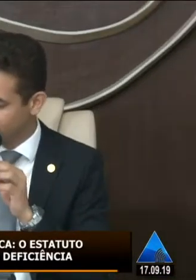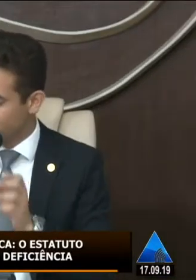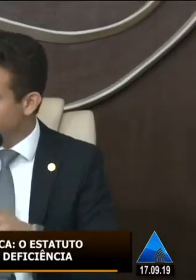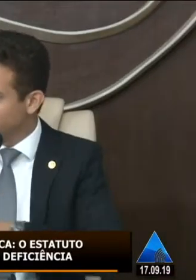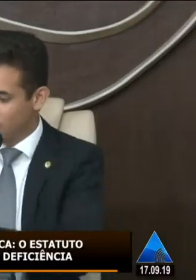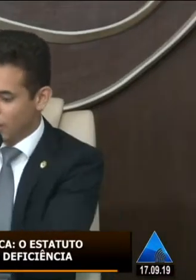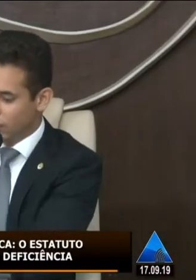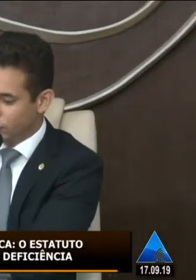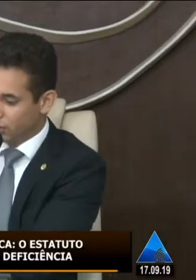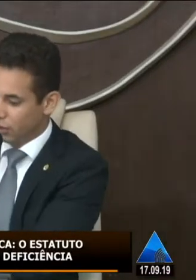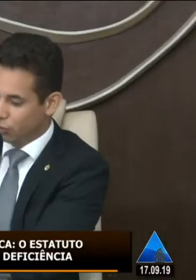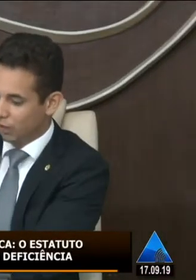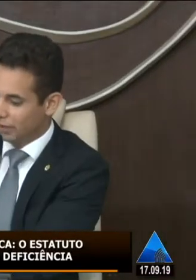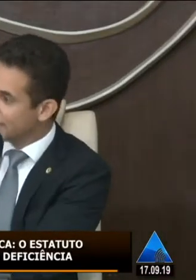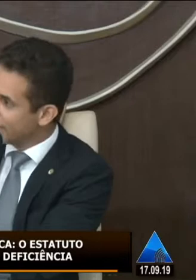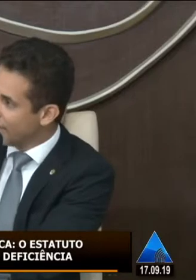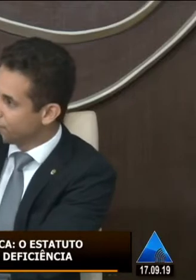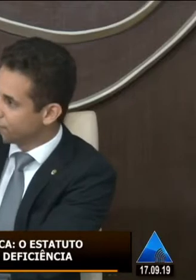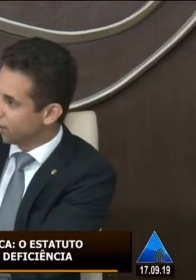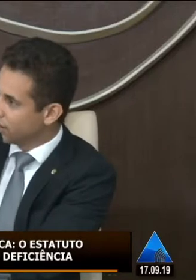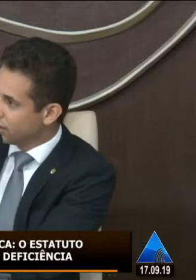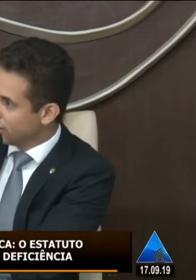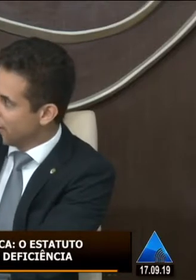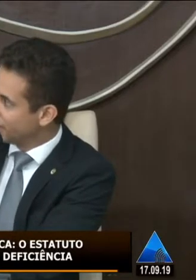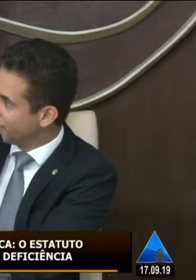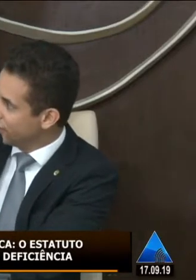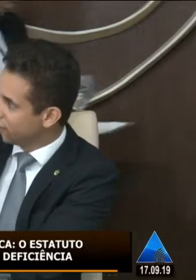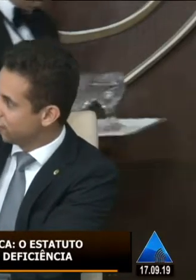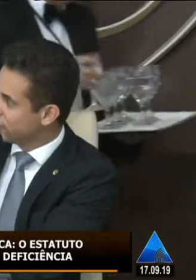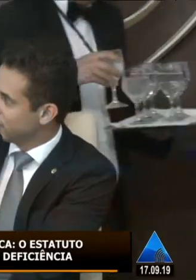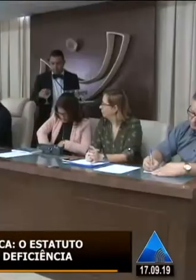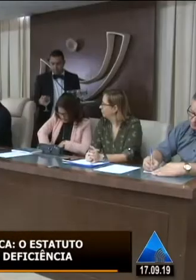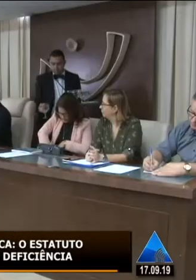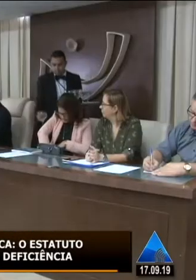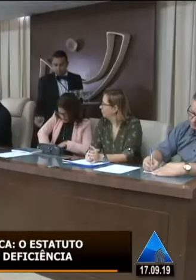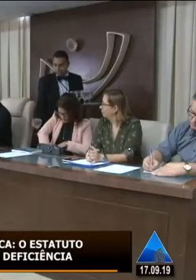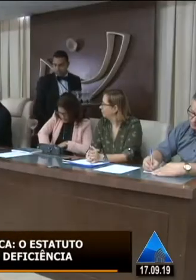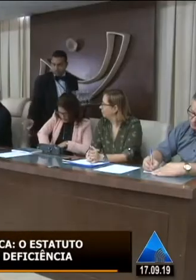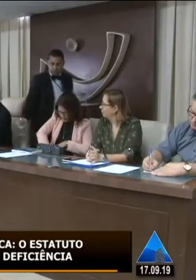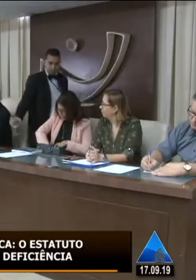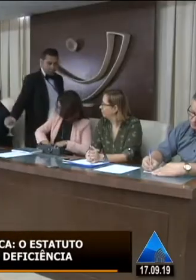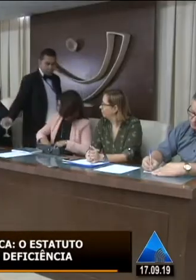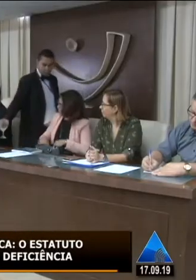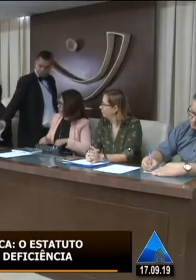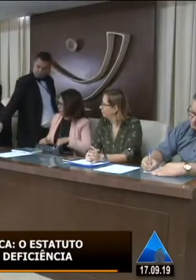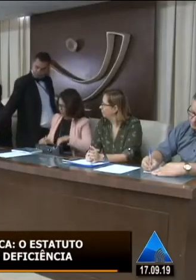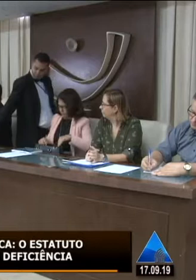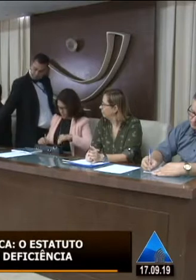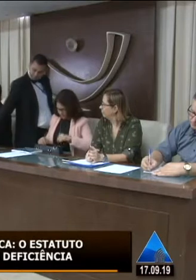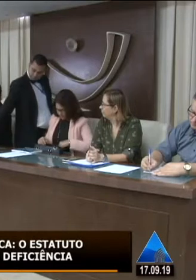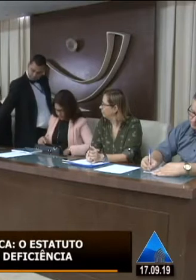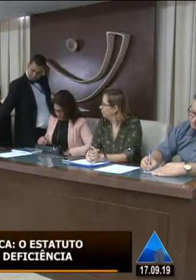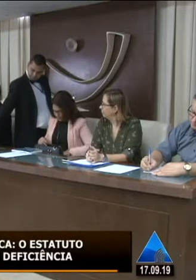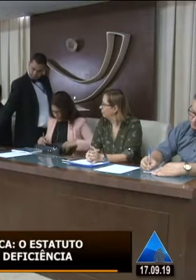também. Então, nós temos aqui hoje a Tainá e a Denise. Irão fazer aqui a